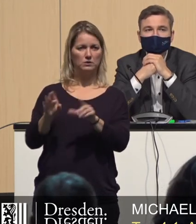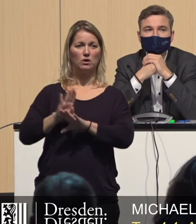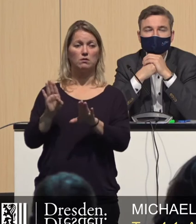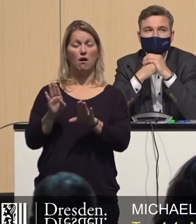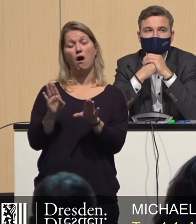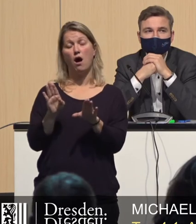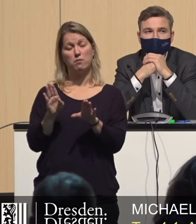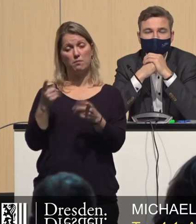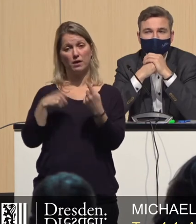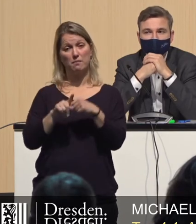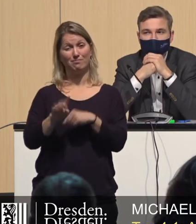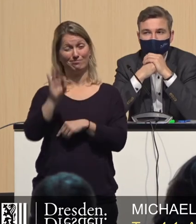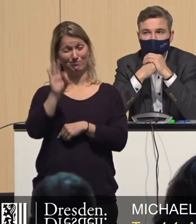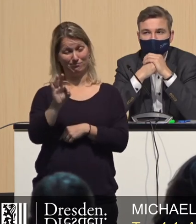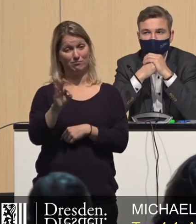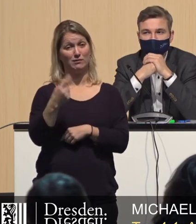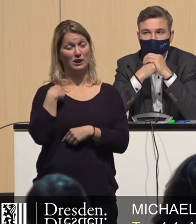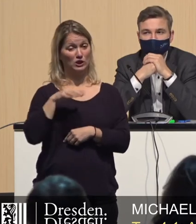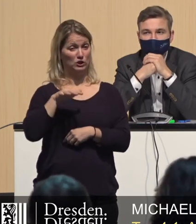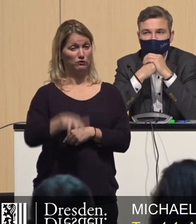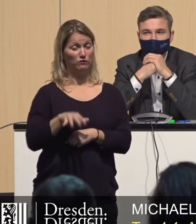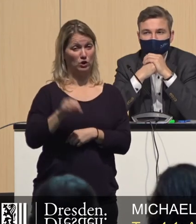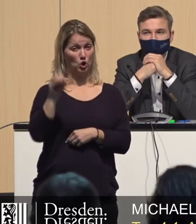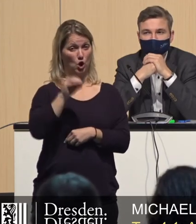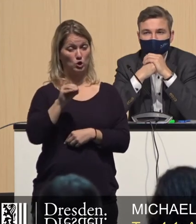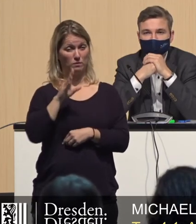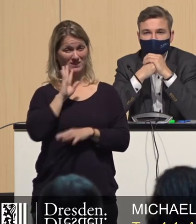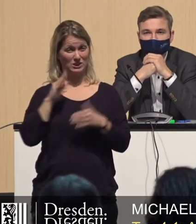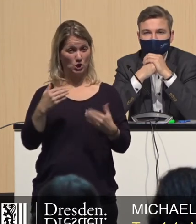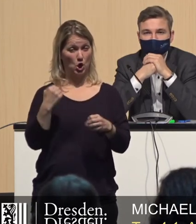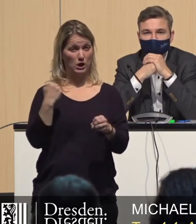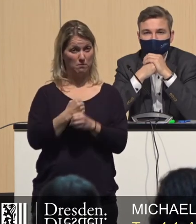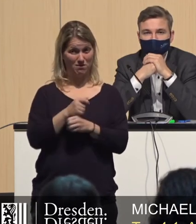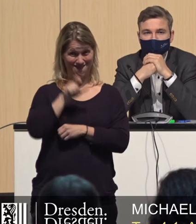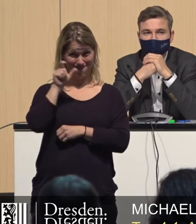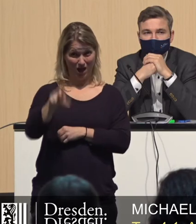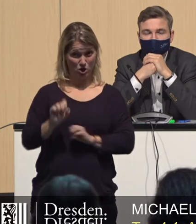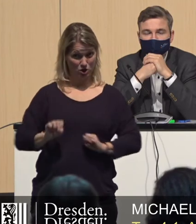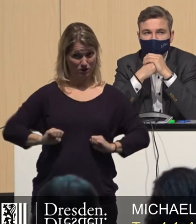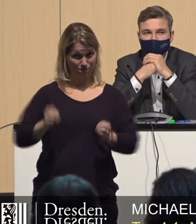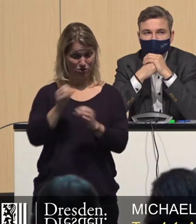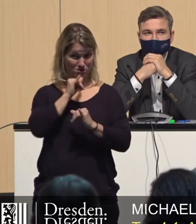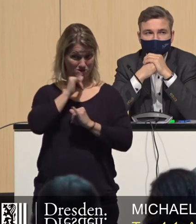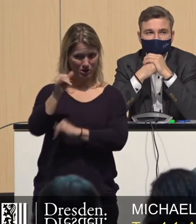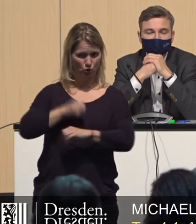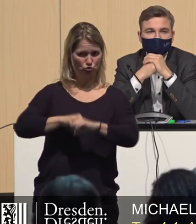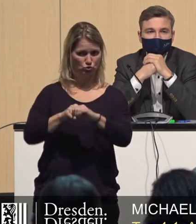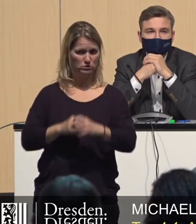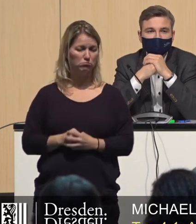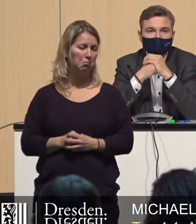nach dem, was genau am 15.10. hier gelaufen ist, dass wir ihn aktiv unterstützen. Lassen Sie mich